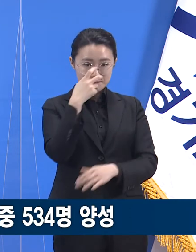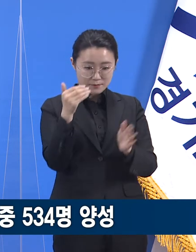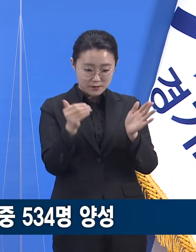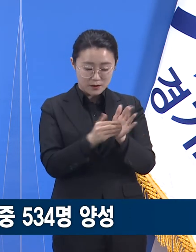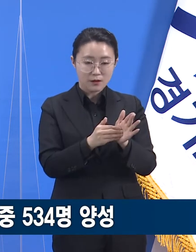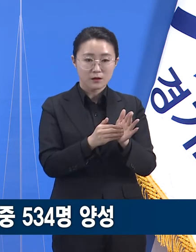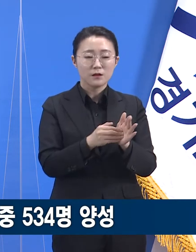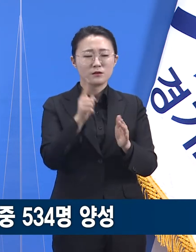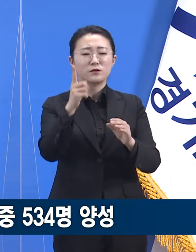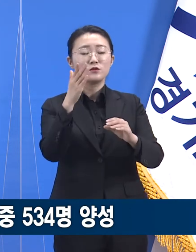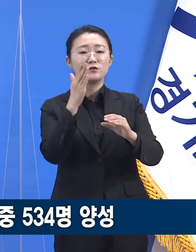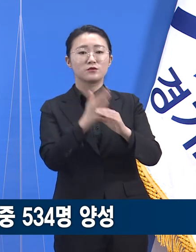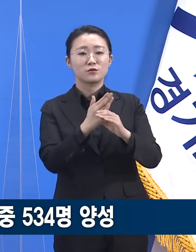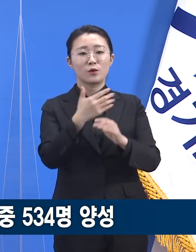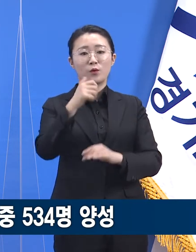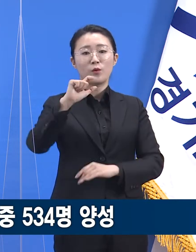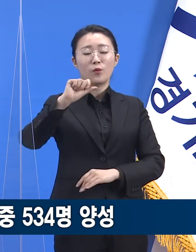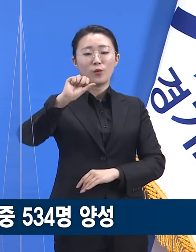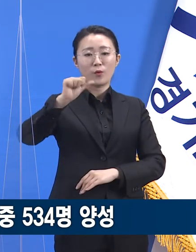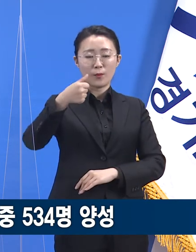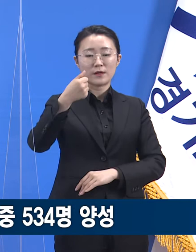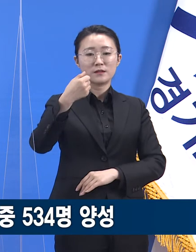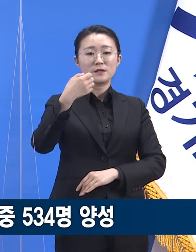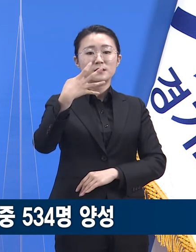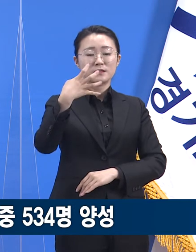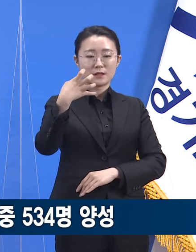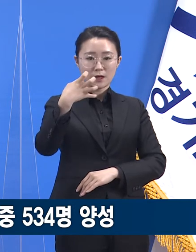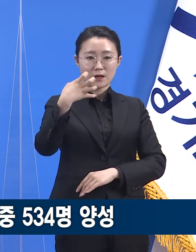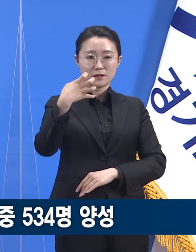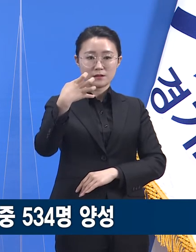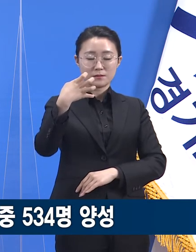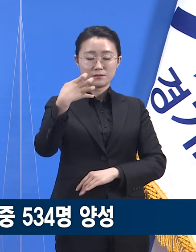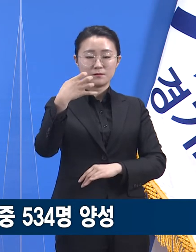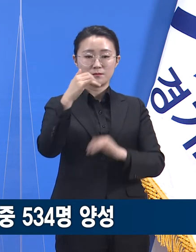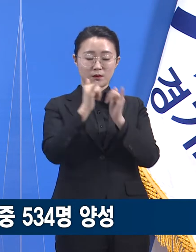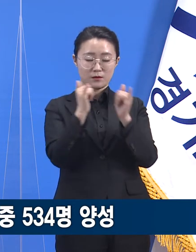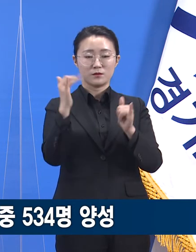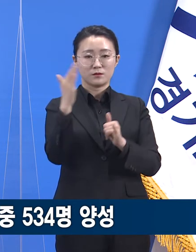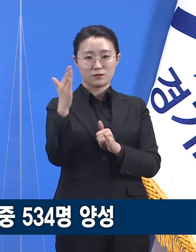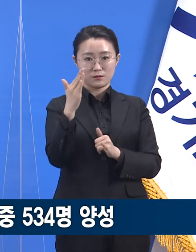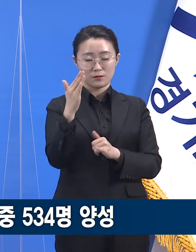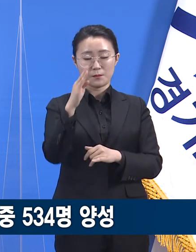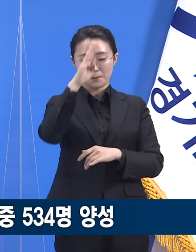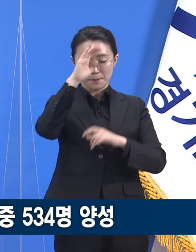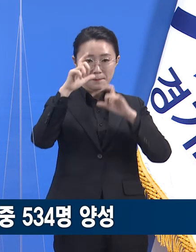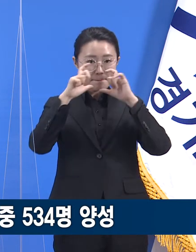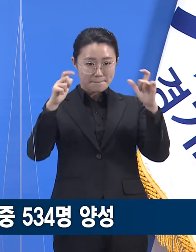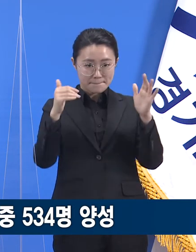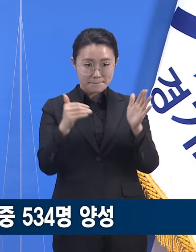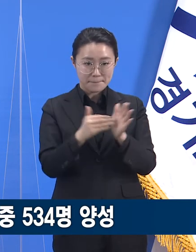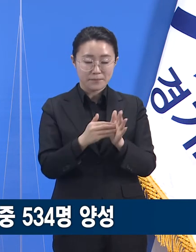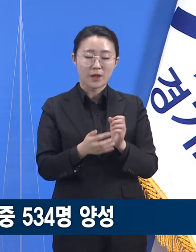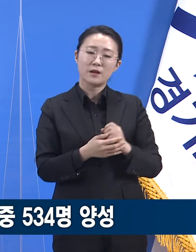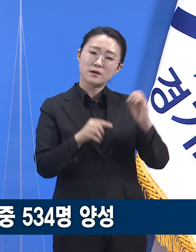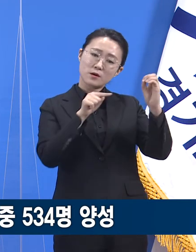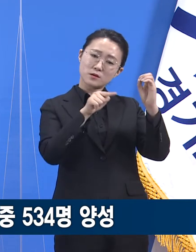양성 결과가 보고되었습니다. 검사 양성률은 약 0.15%입니다.